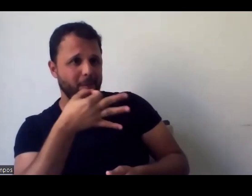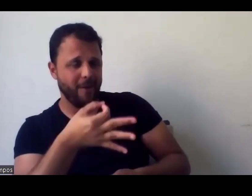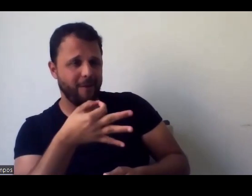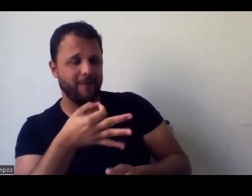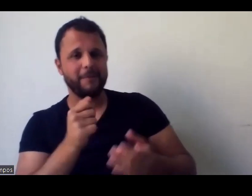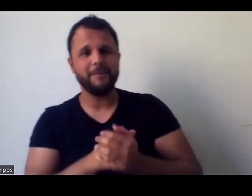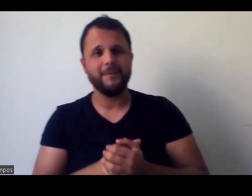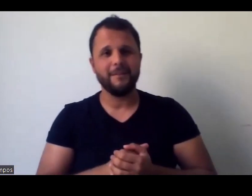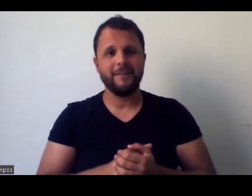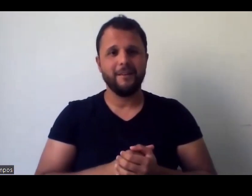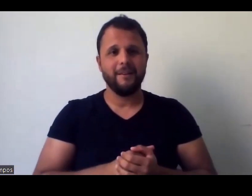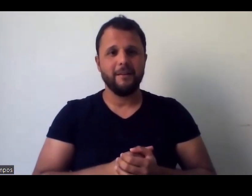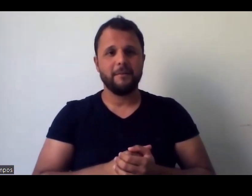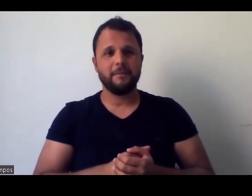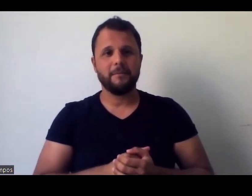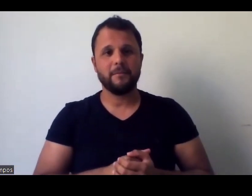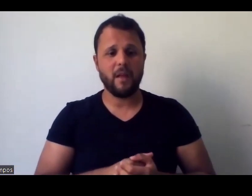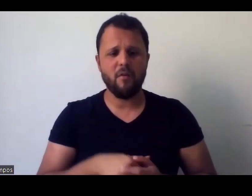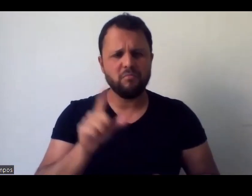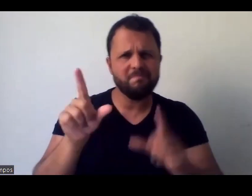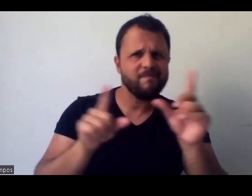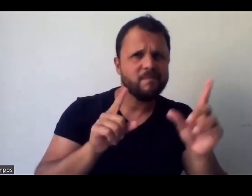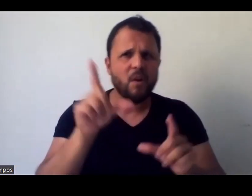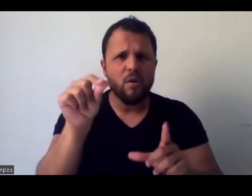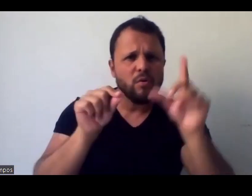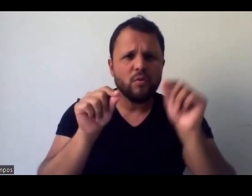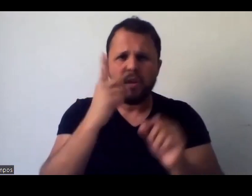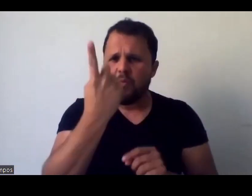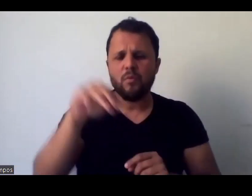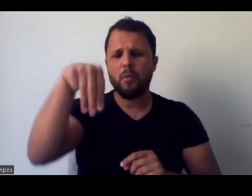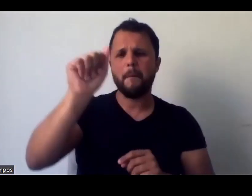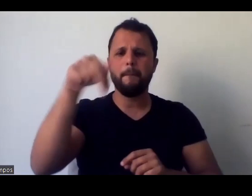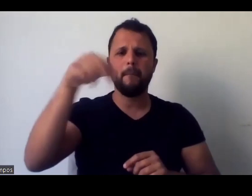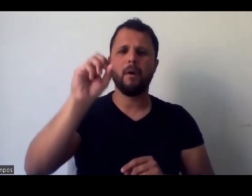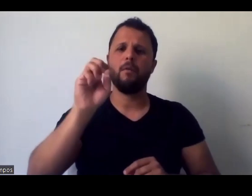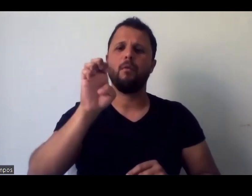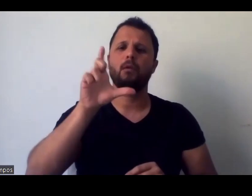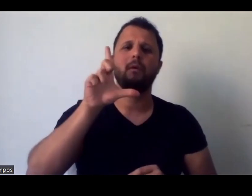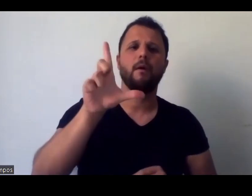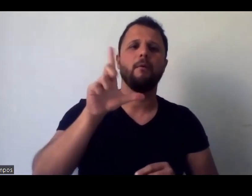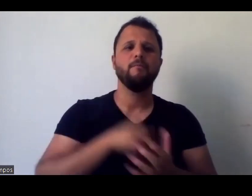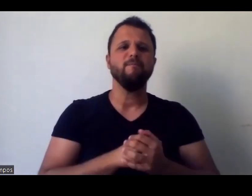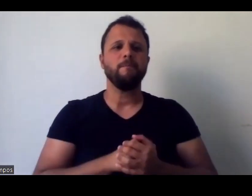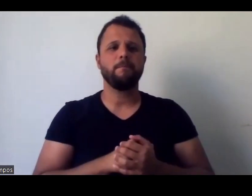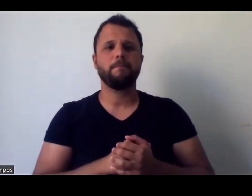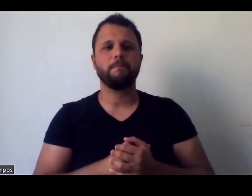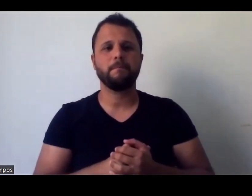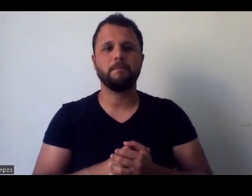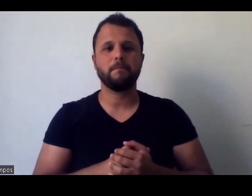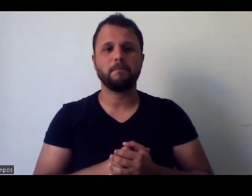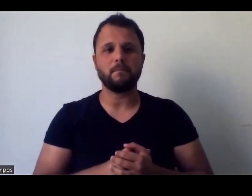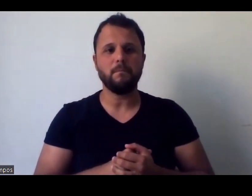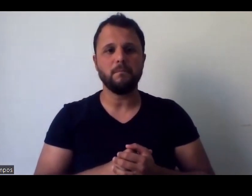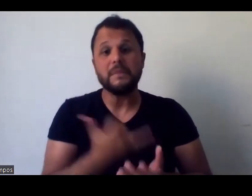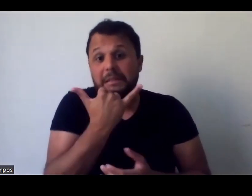E talvez eu vou mencionar uma aqui, Manuel José Passos Negrais, e